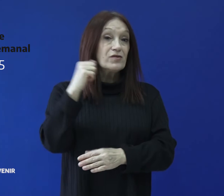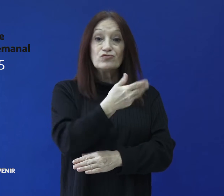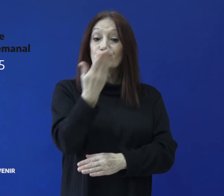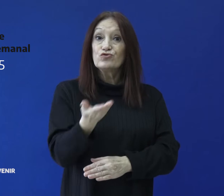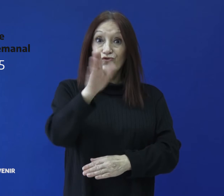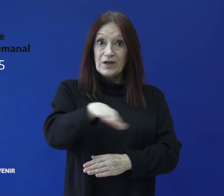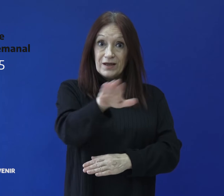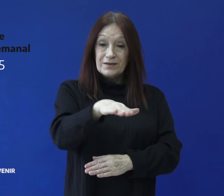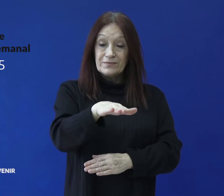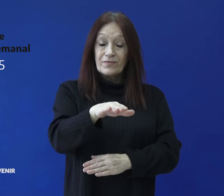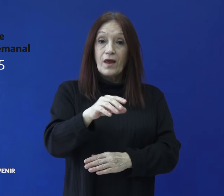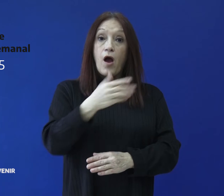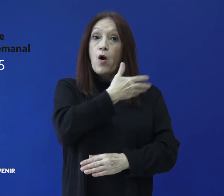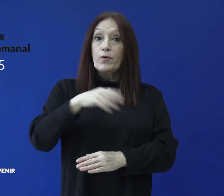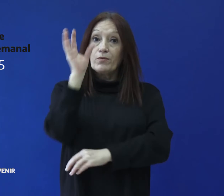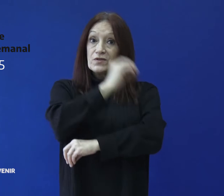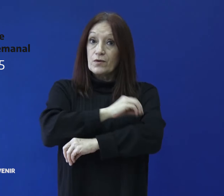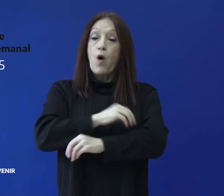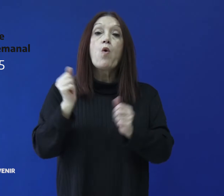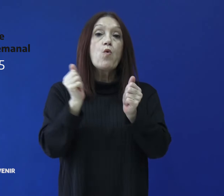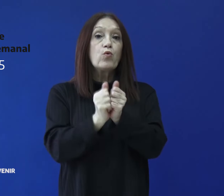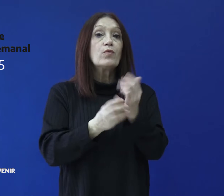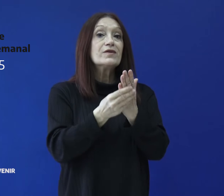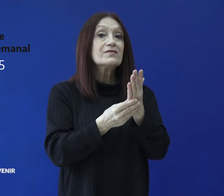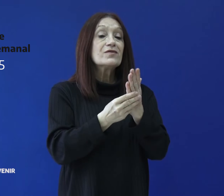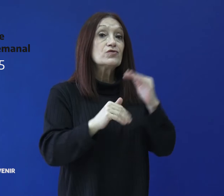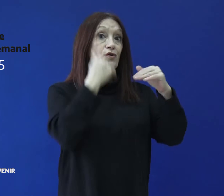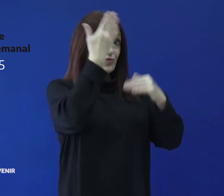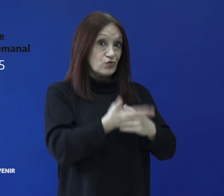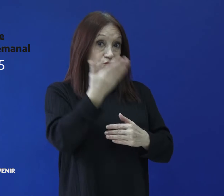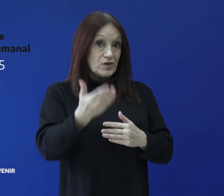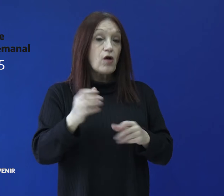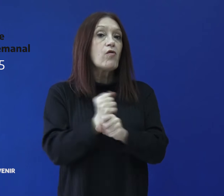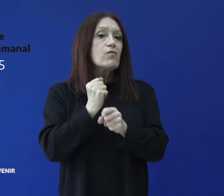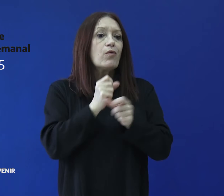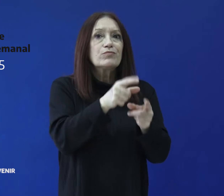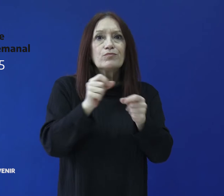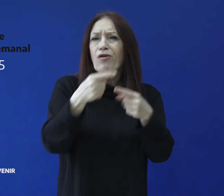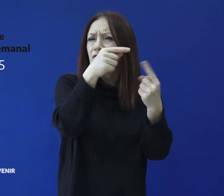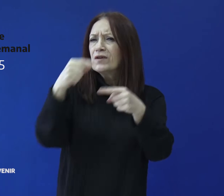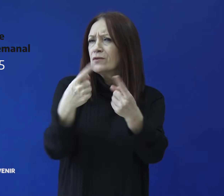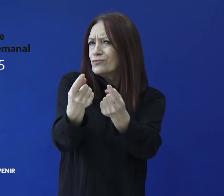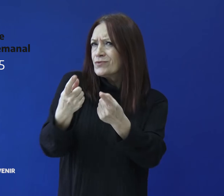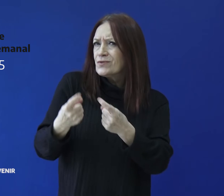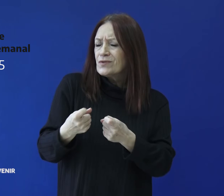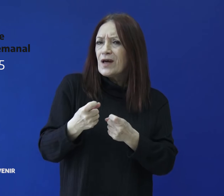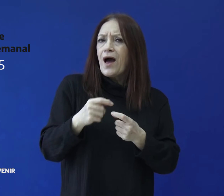Santa Cruz, a través del Ministerio de Desarrollo Social, concretó la entrega de equipamiento e insumos a distintos